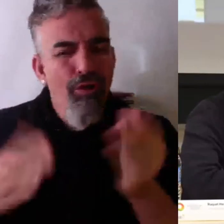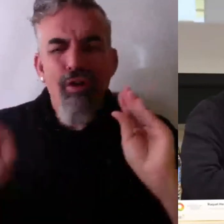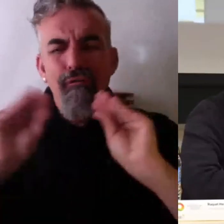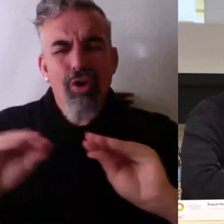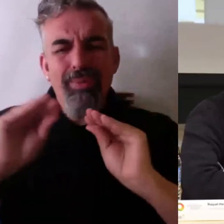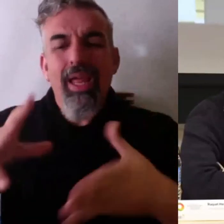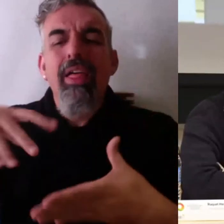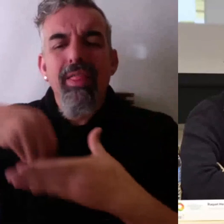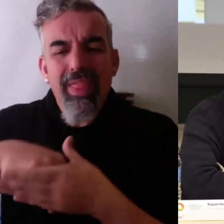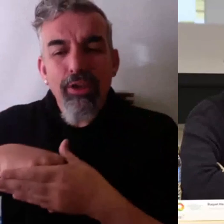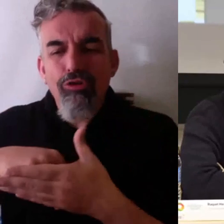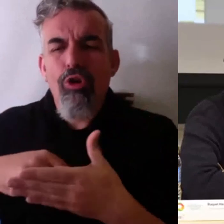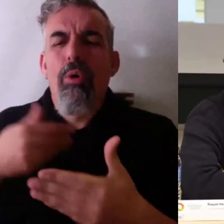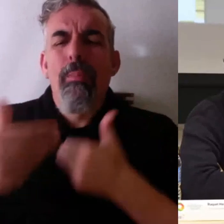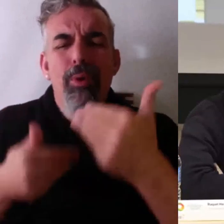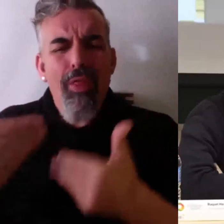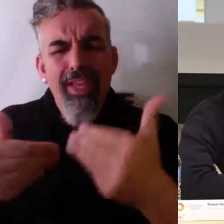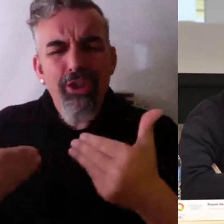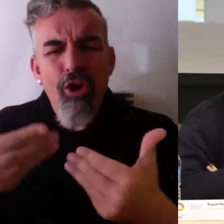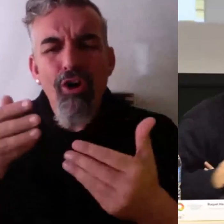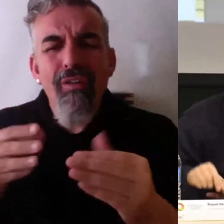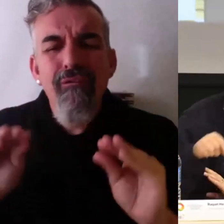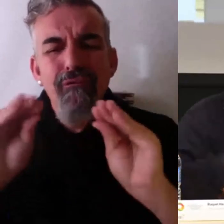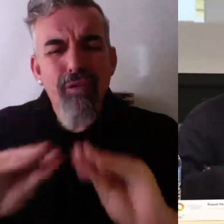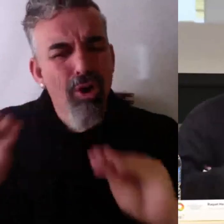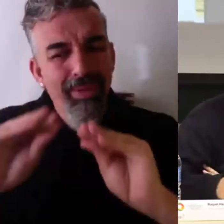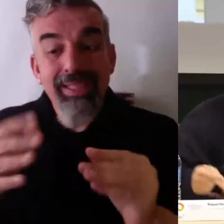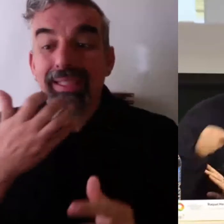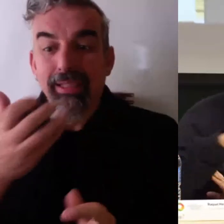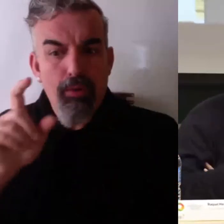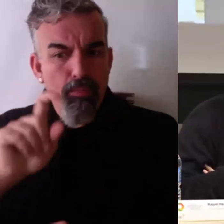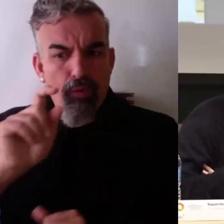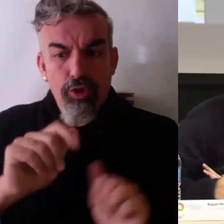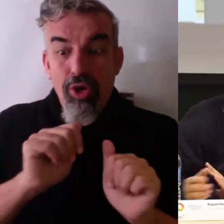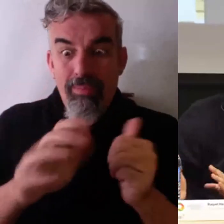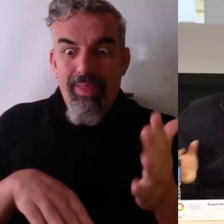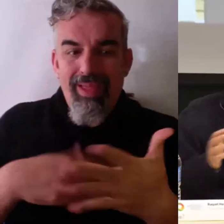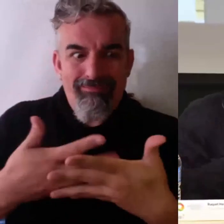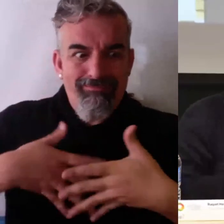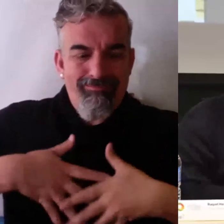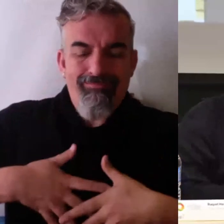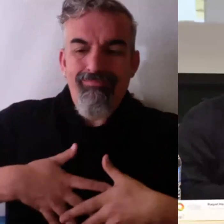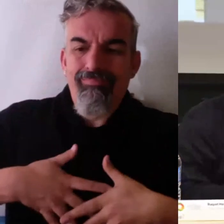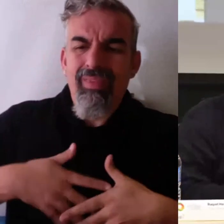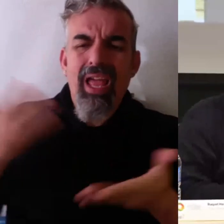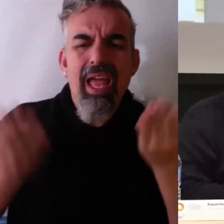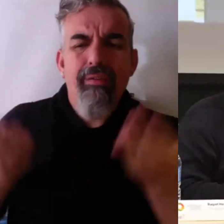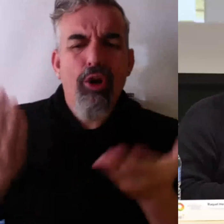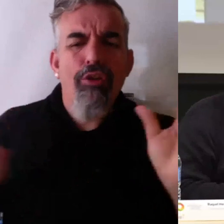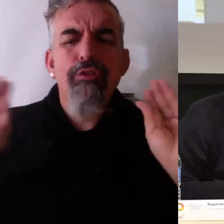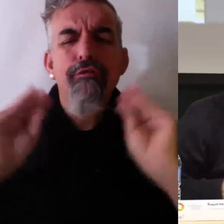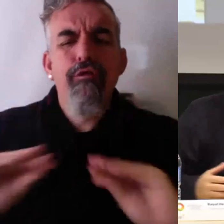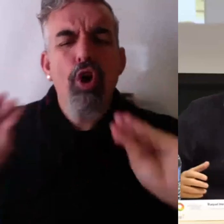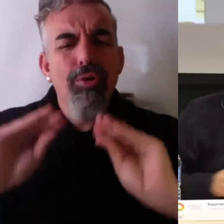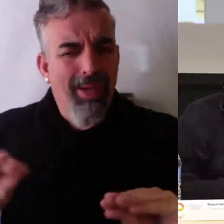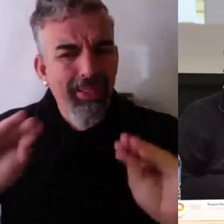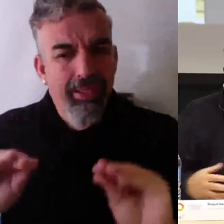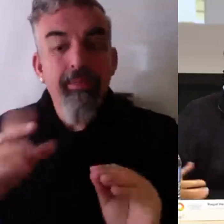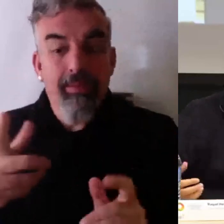formativo si no no es evaluación y yo creo que si los profesores desde que empiezan interiorizasen eso toda la gente que está empezando ahora de verdad